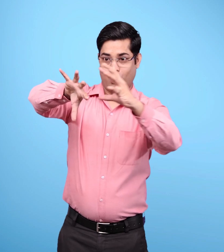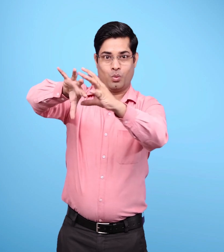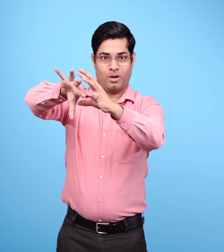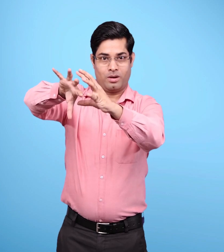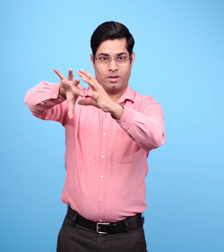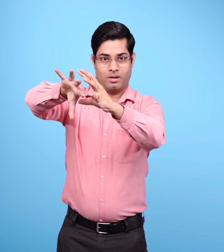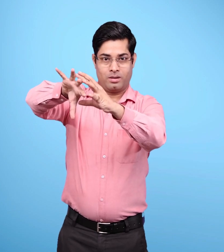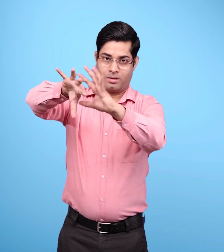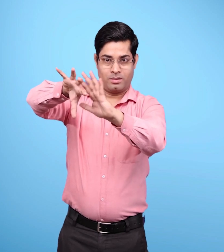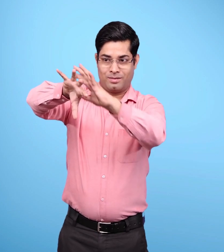है. क्यूं?